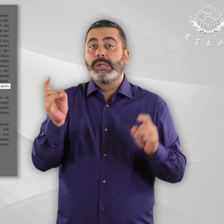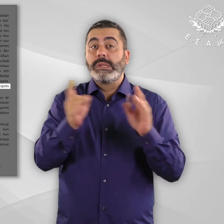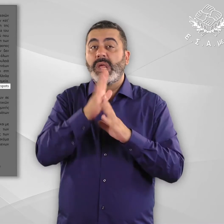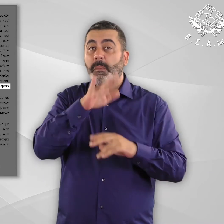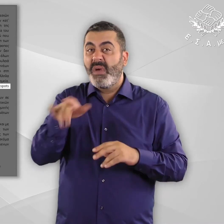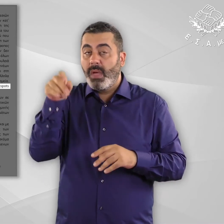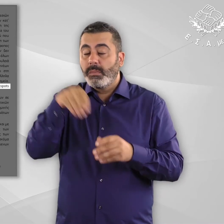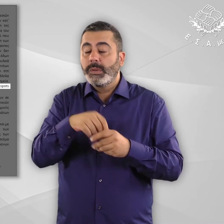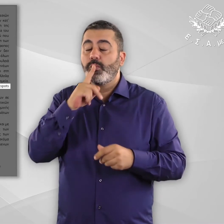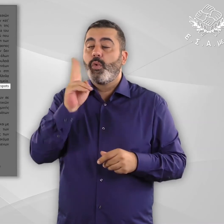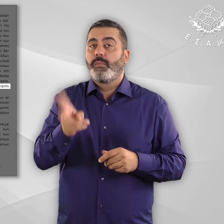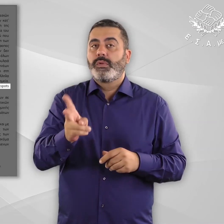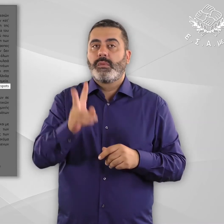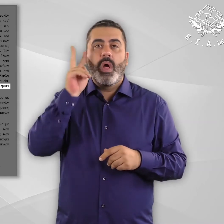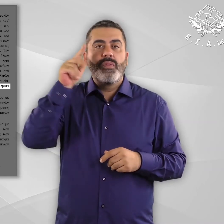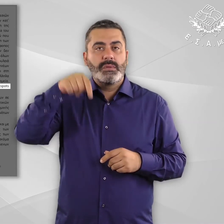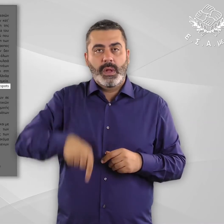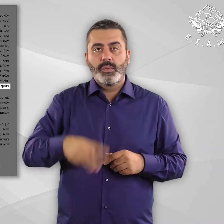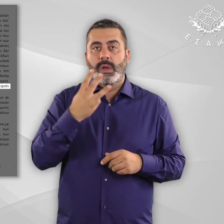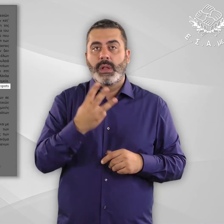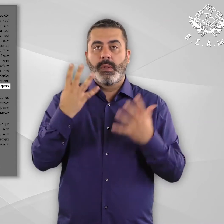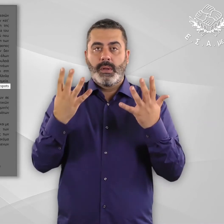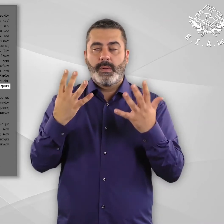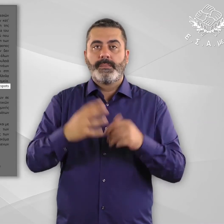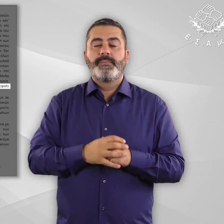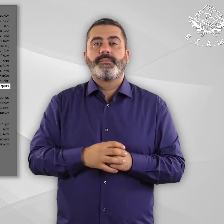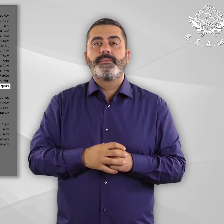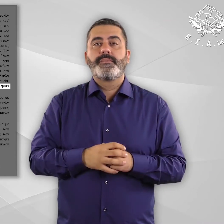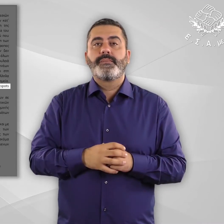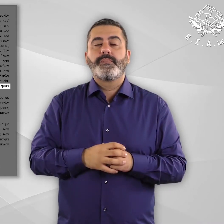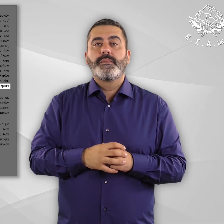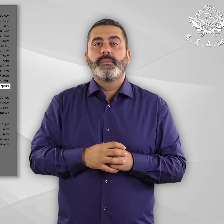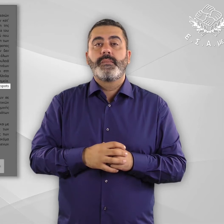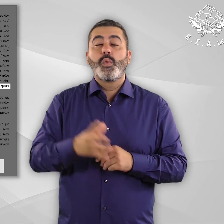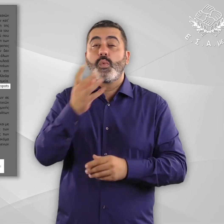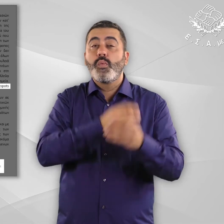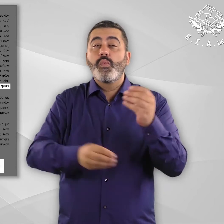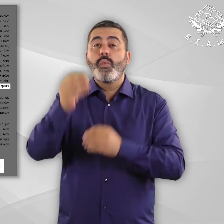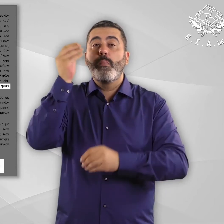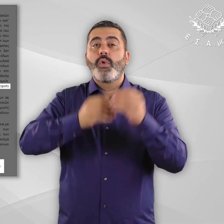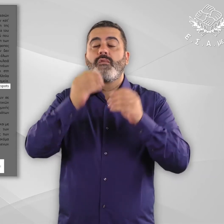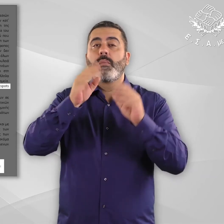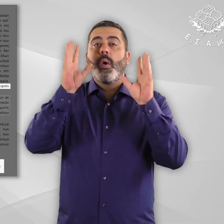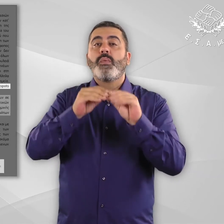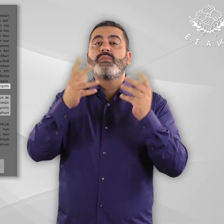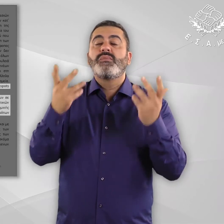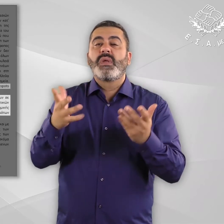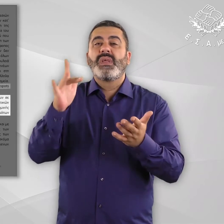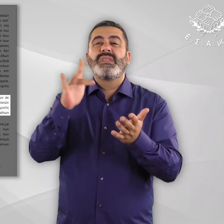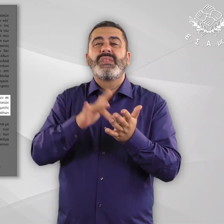spots ήταν επικίνδυνες και ανθιγύινες, ειδικά για τα παιδιά κλείνουν τα εισαγωγικά βλέπε υποσημείωση 39.